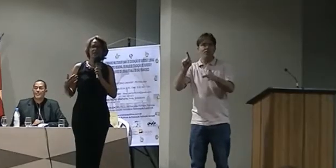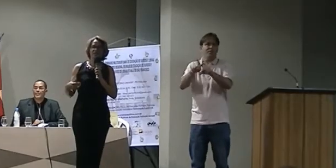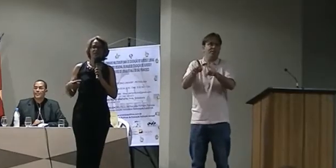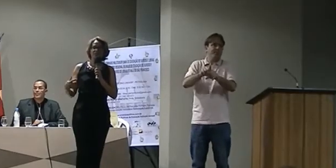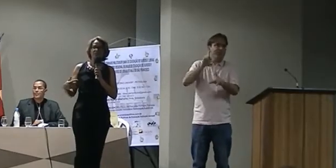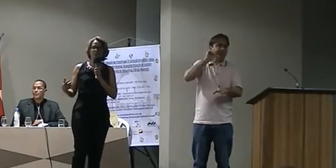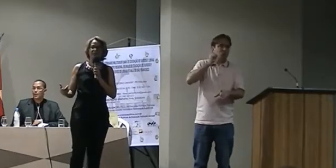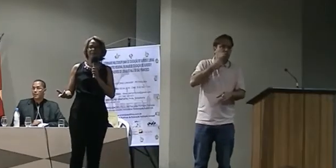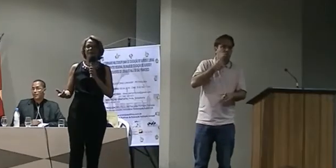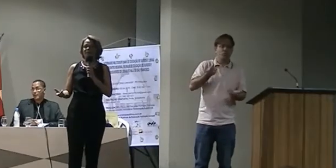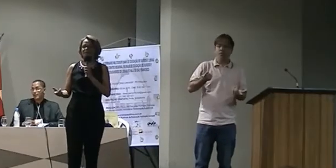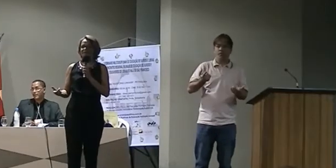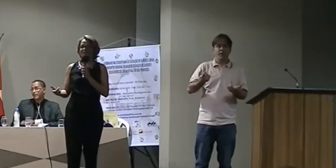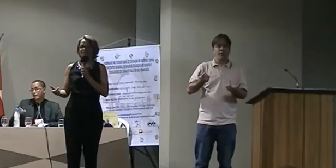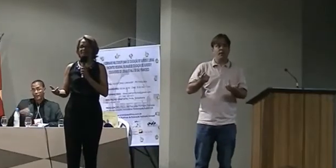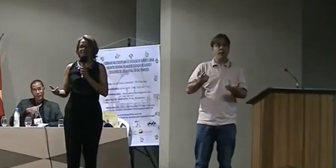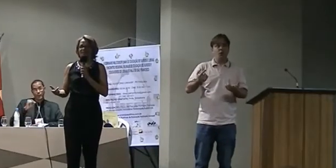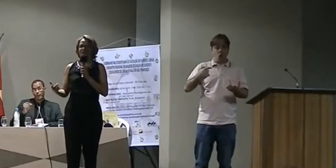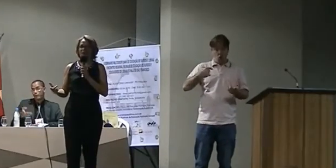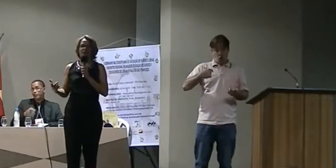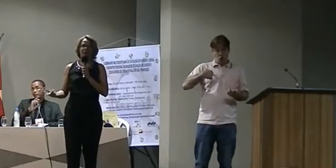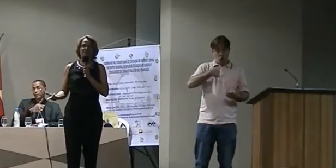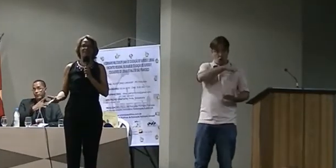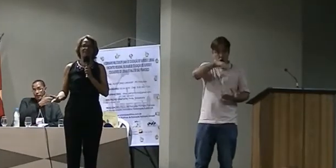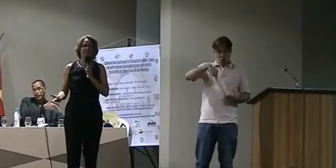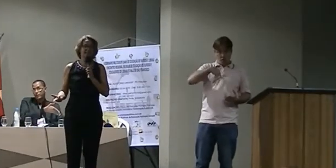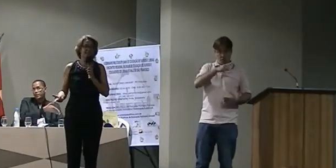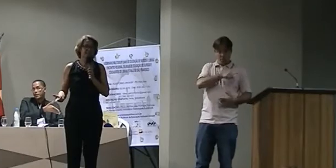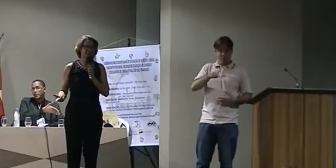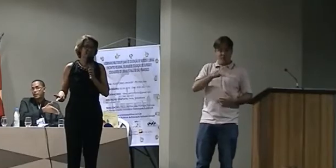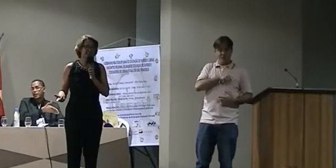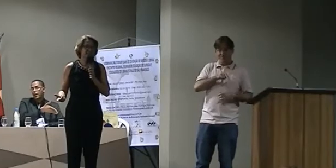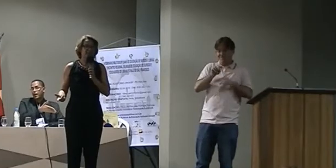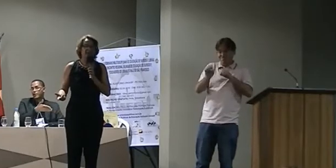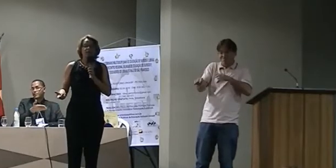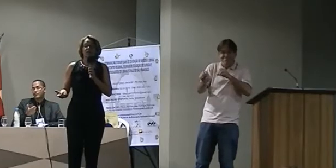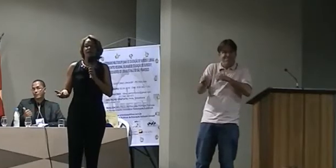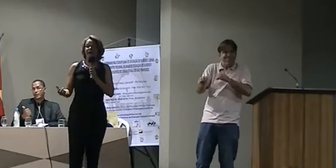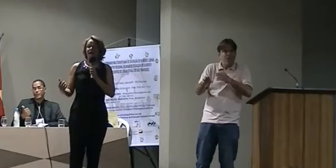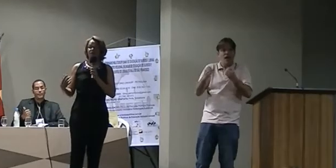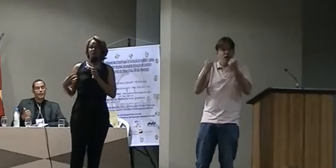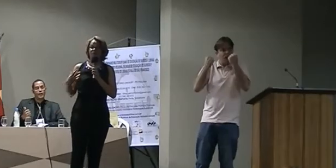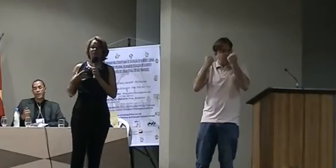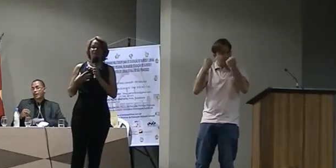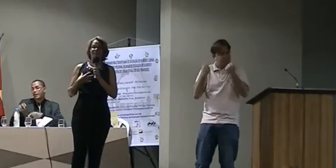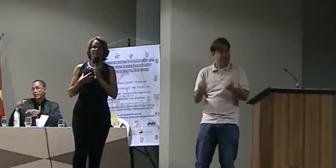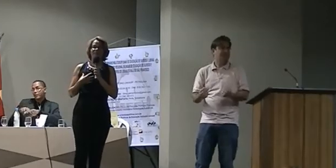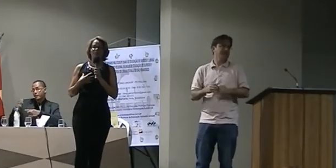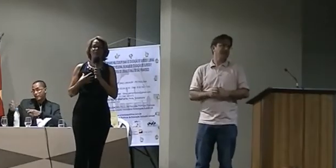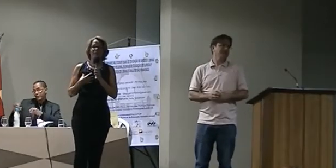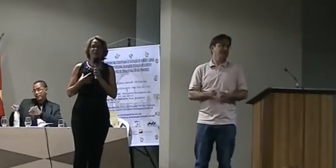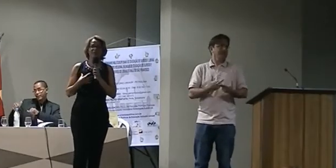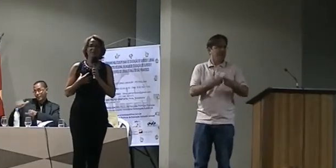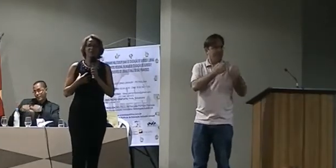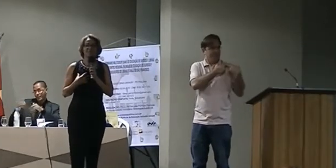nós sejamos capazes de formar essas crianças. Então, a responsabilidade do formador desses